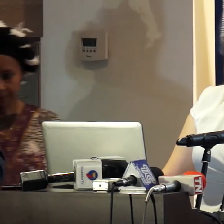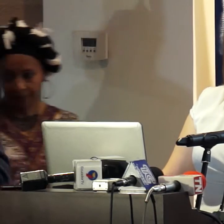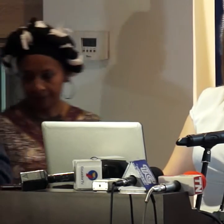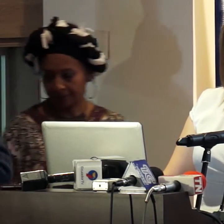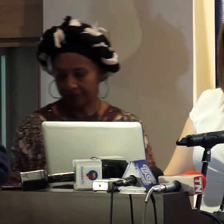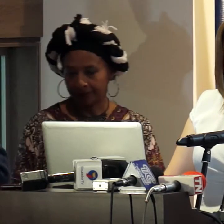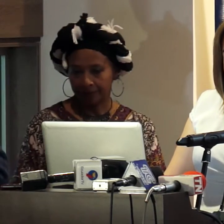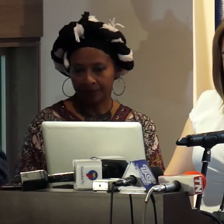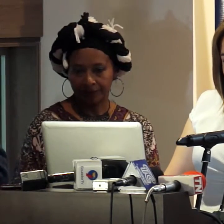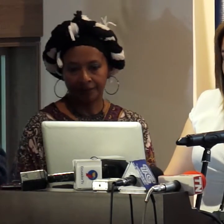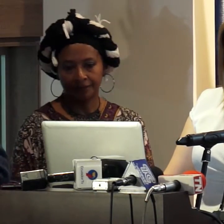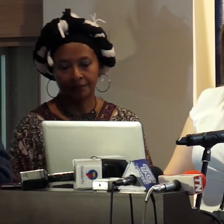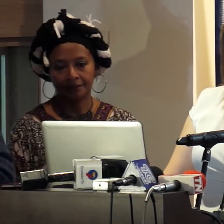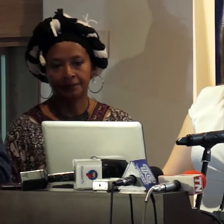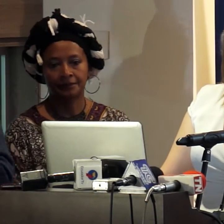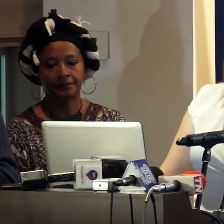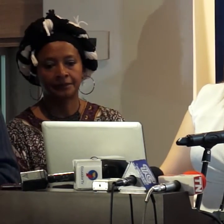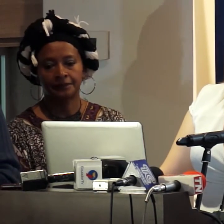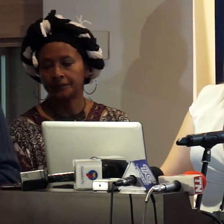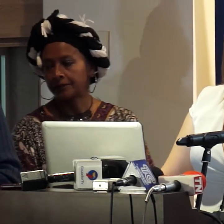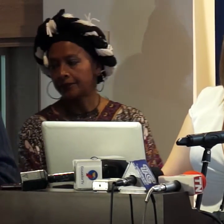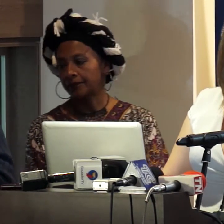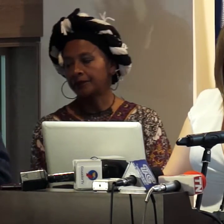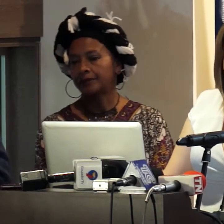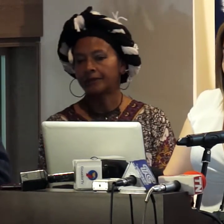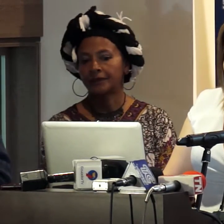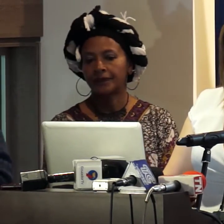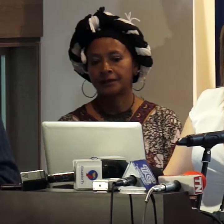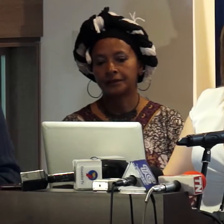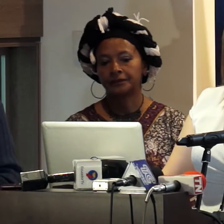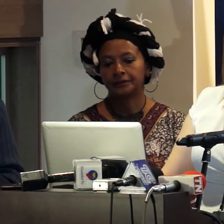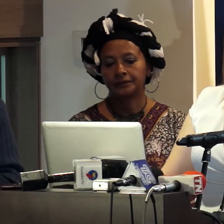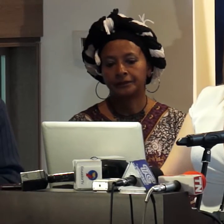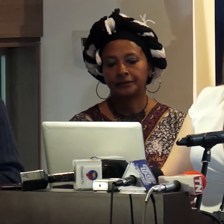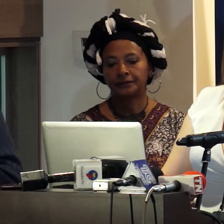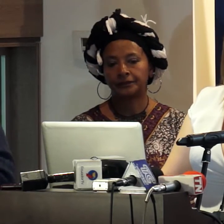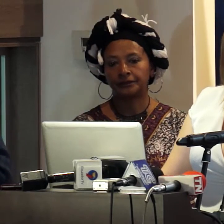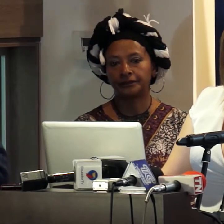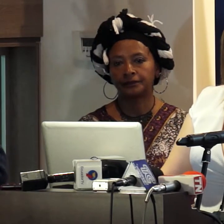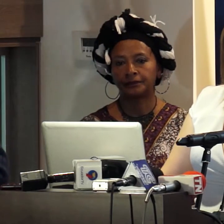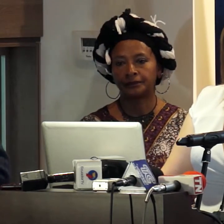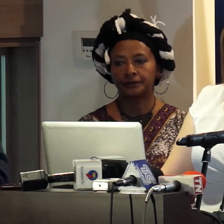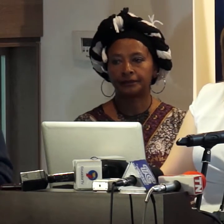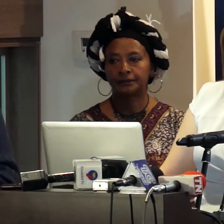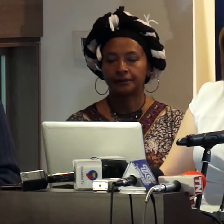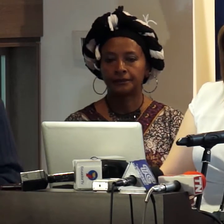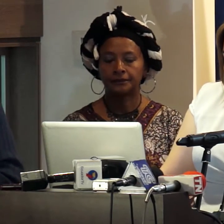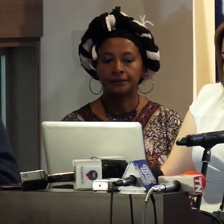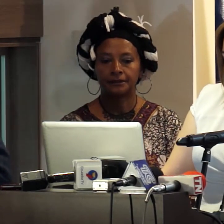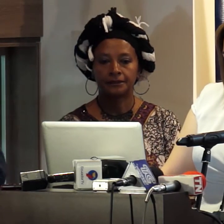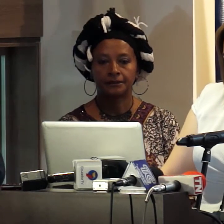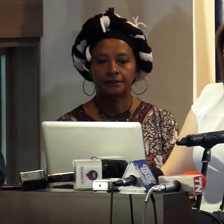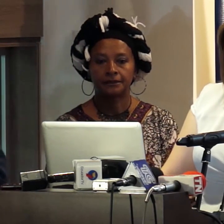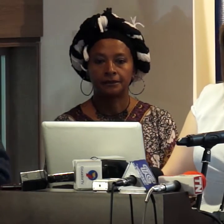eventos Teleamazonas 19 eventos RTS 55 eventos Ecoavisa 38 y TC